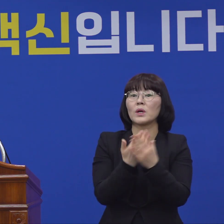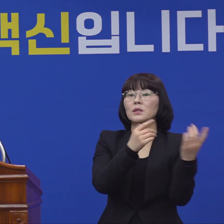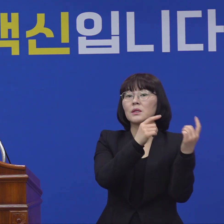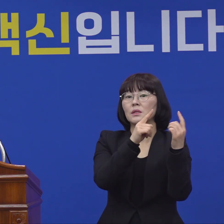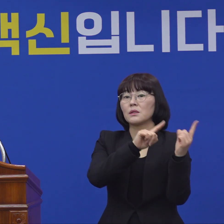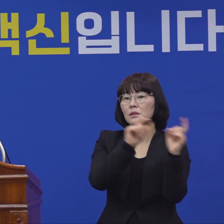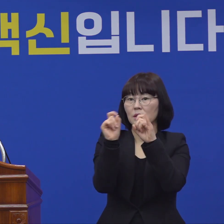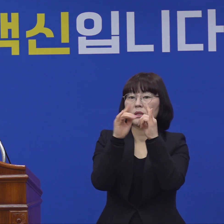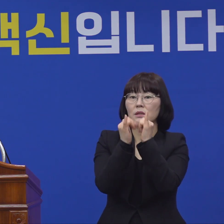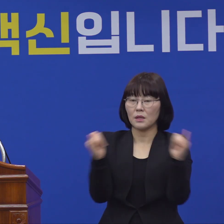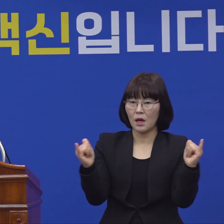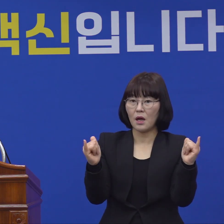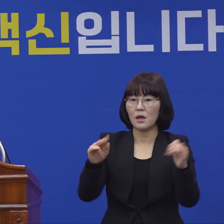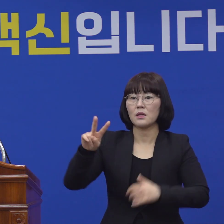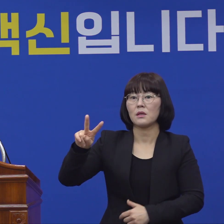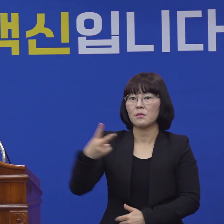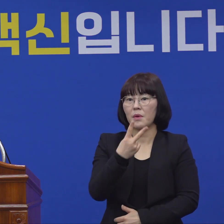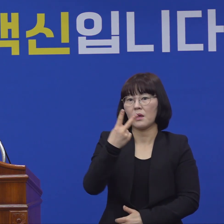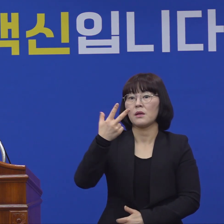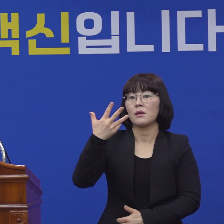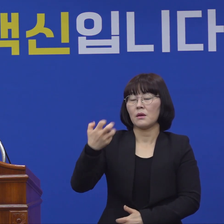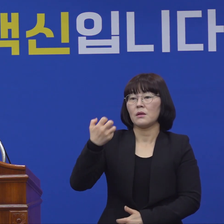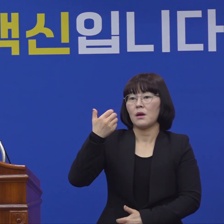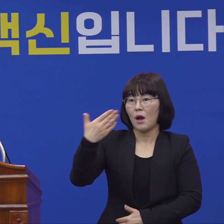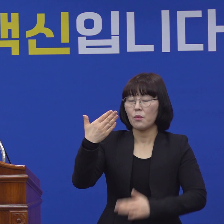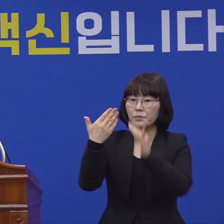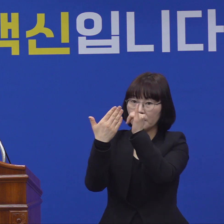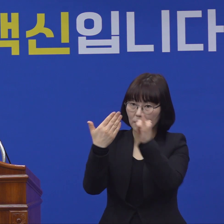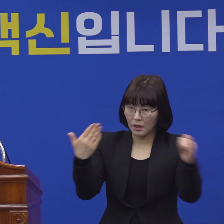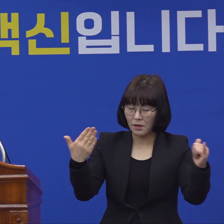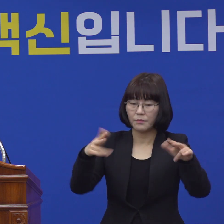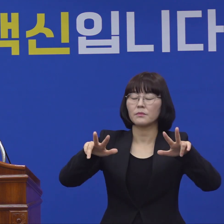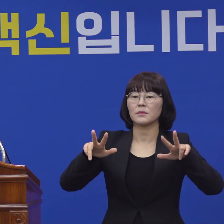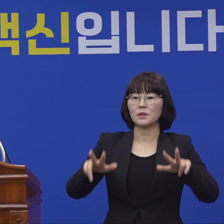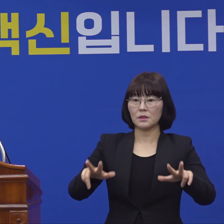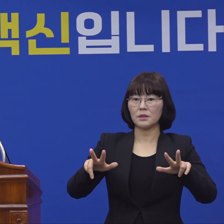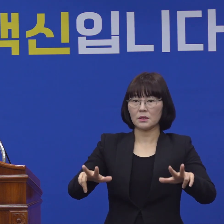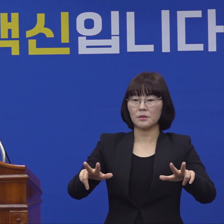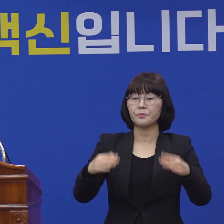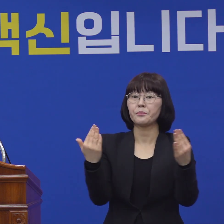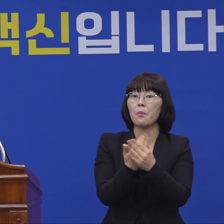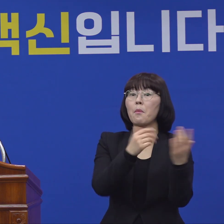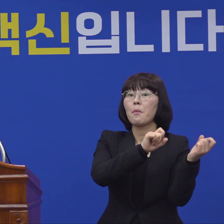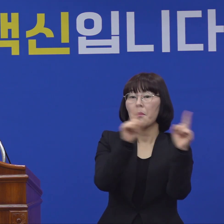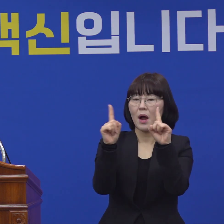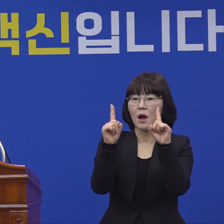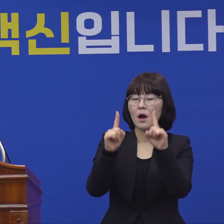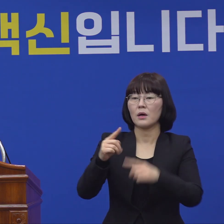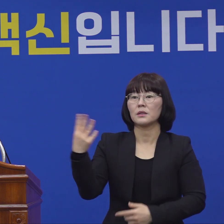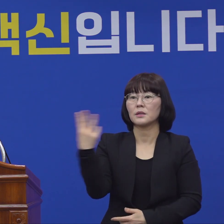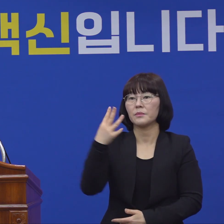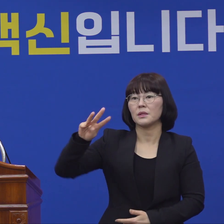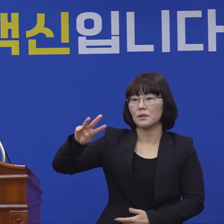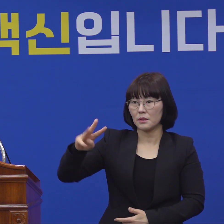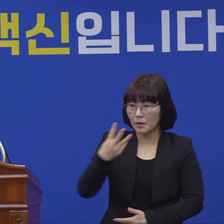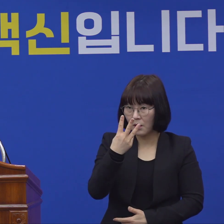289명으로 현재까지 완치된 환자는 총 3